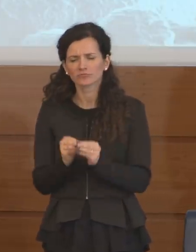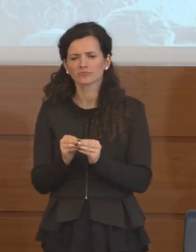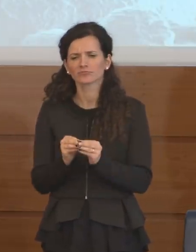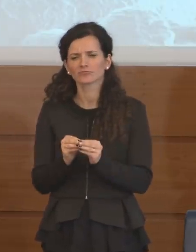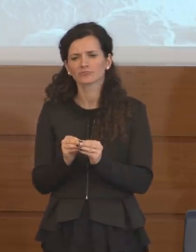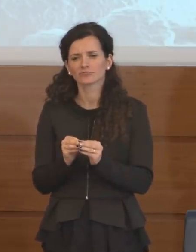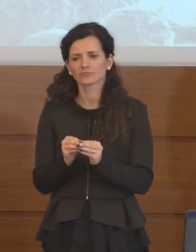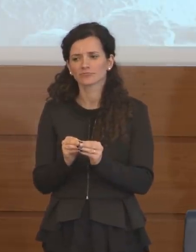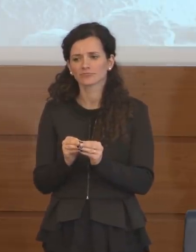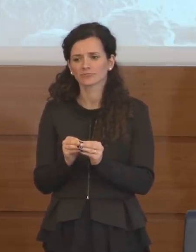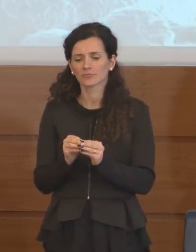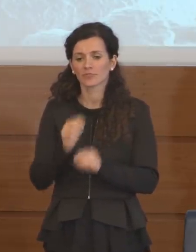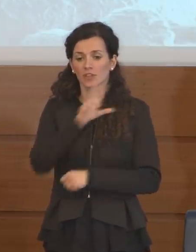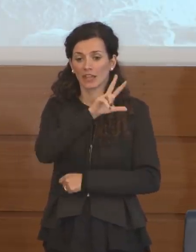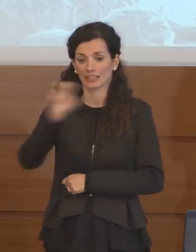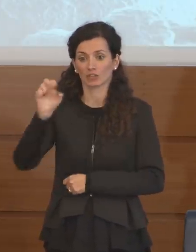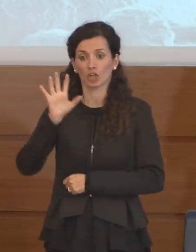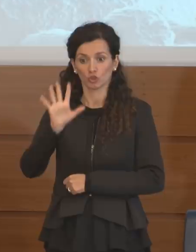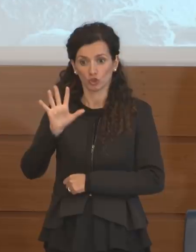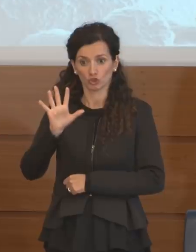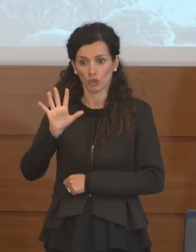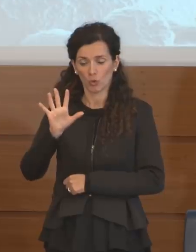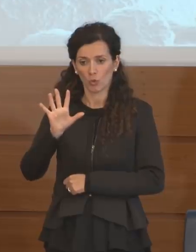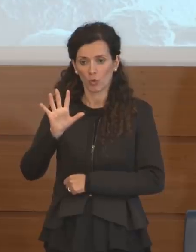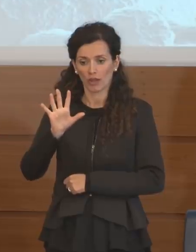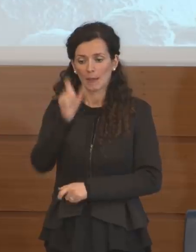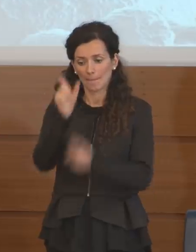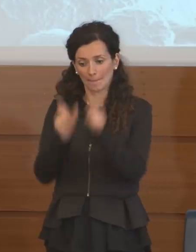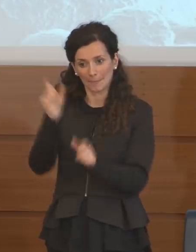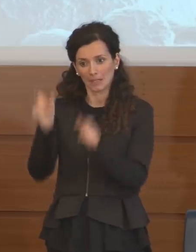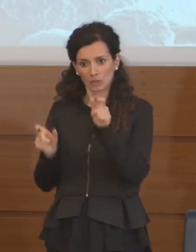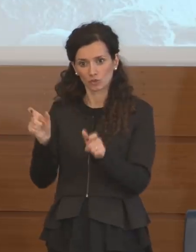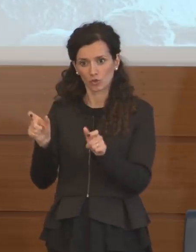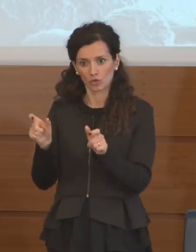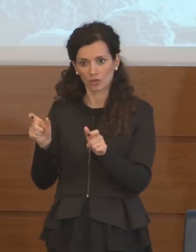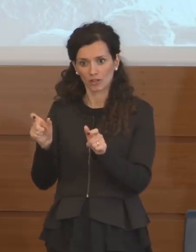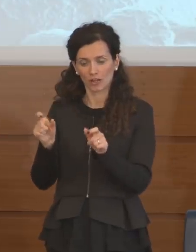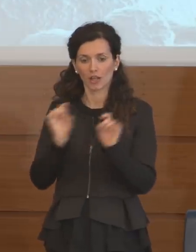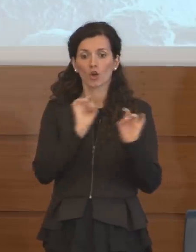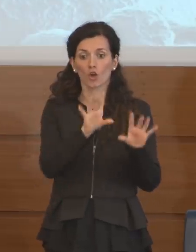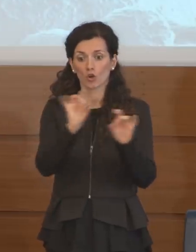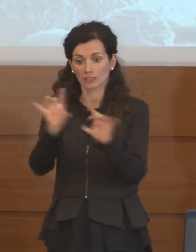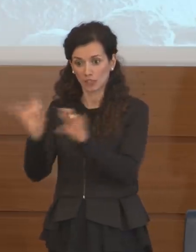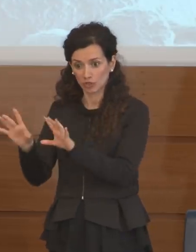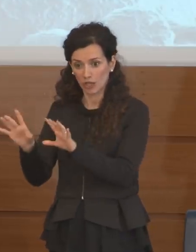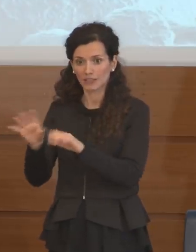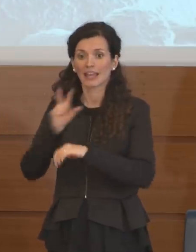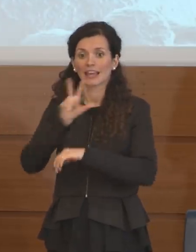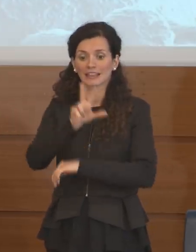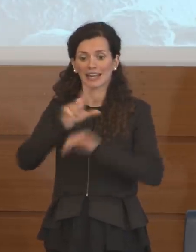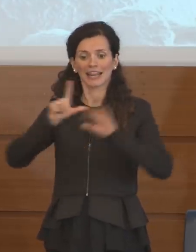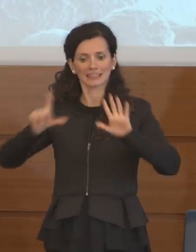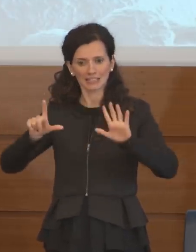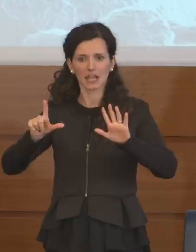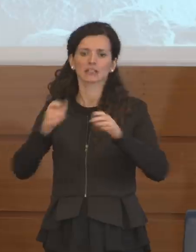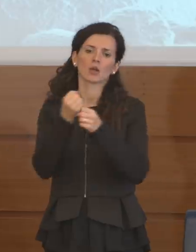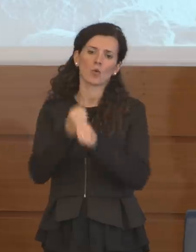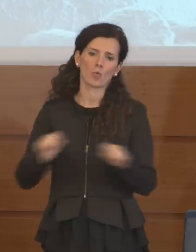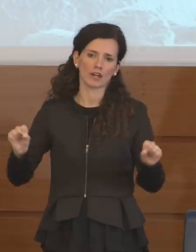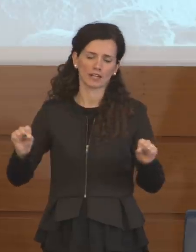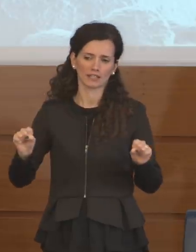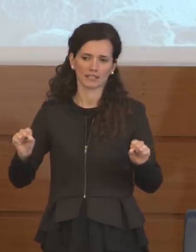305 persone contagiate e 37 guarite